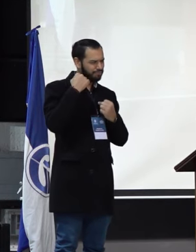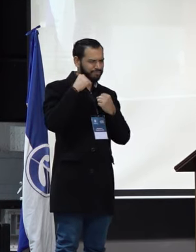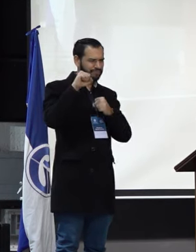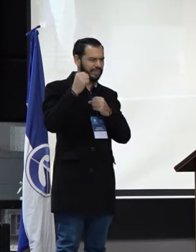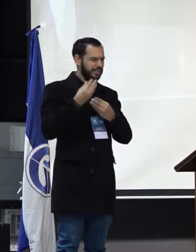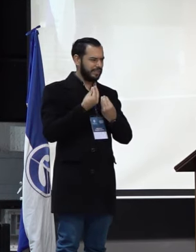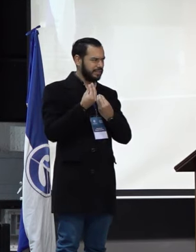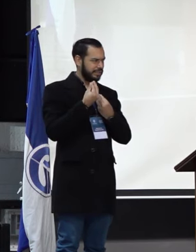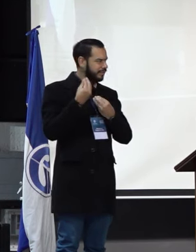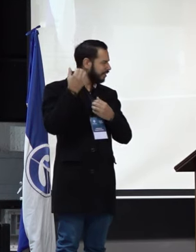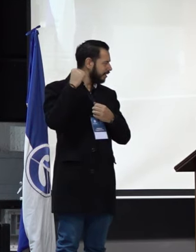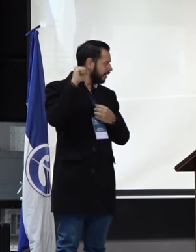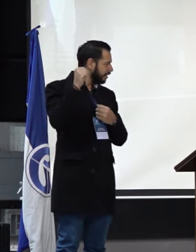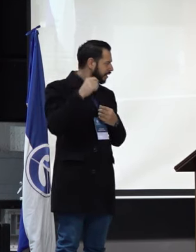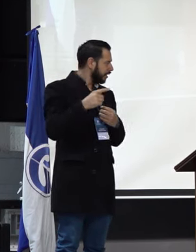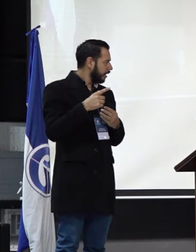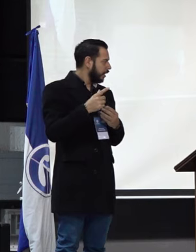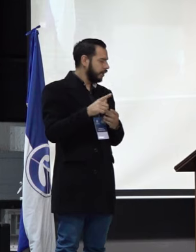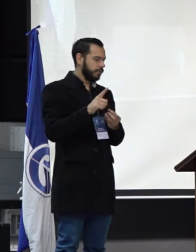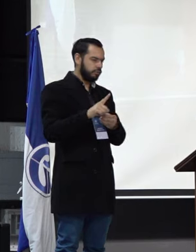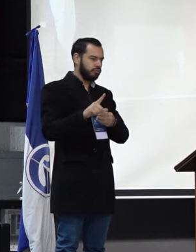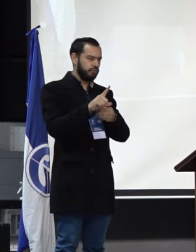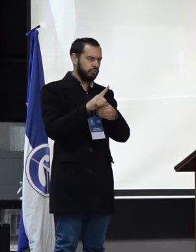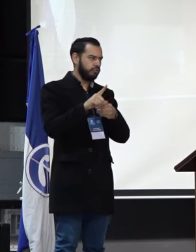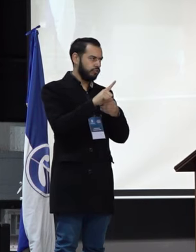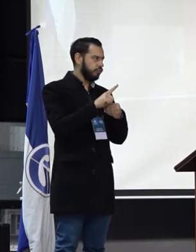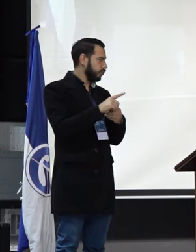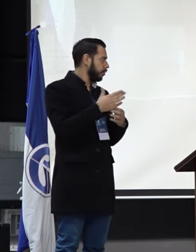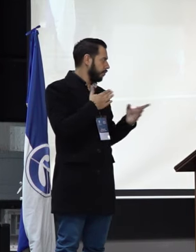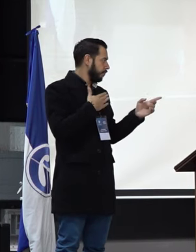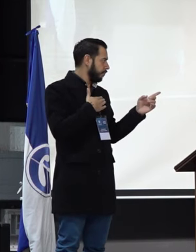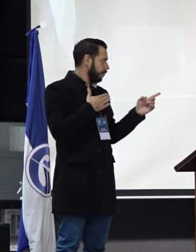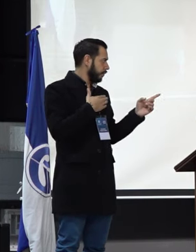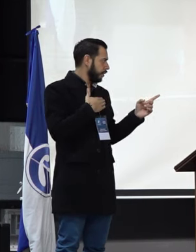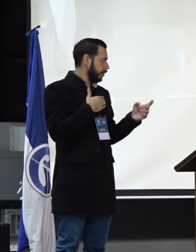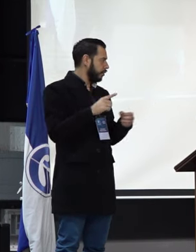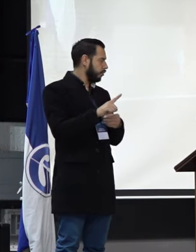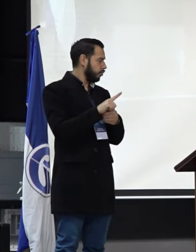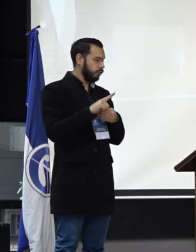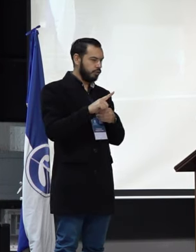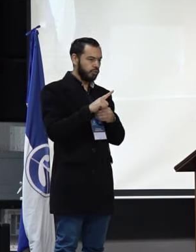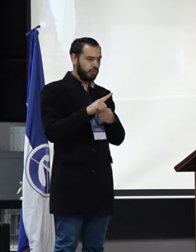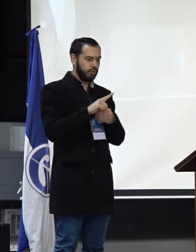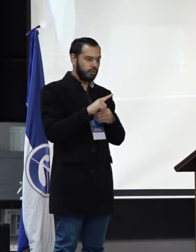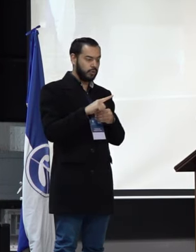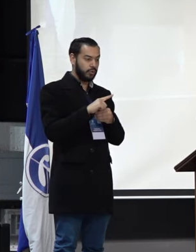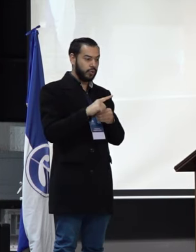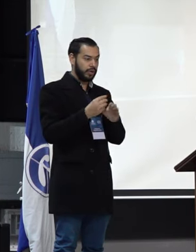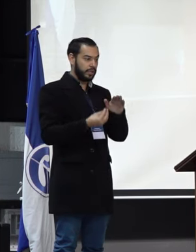como delegadas sindicales de las localidades en las cuales laboramos. En mi caso particular lo hago en la localidad de Usaquén.